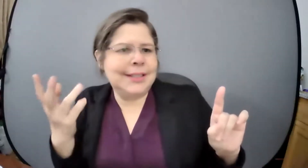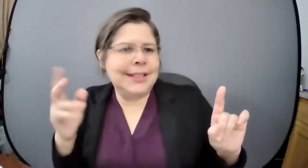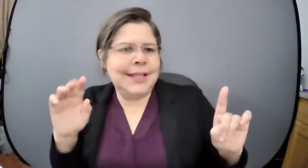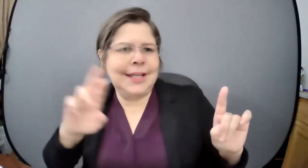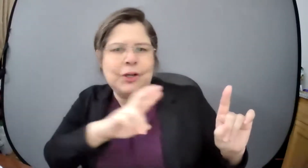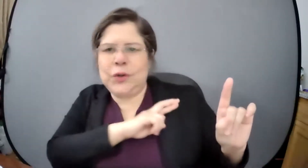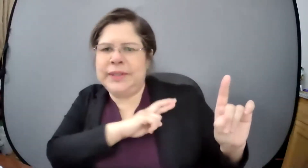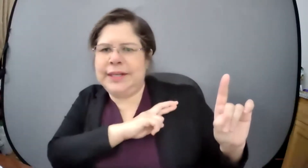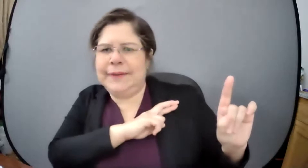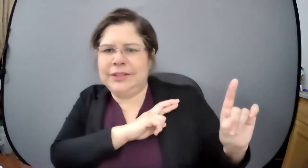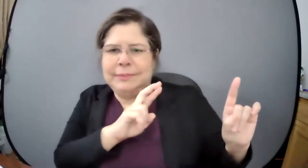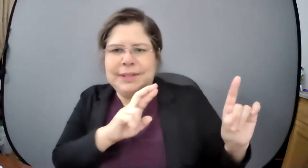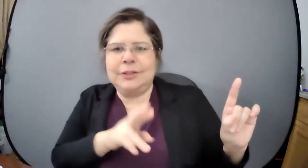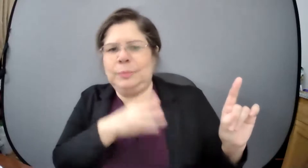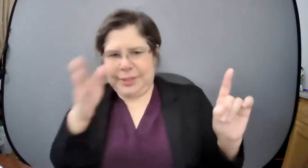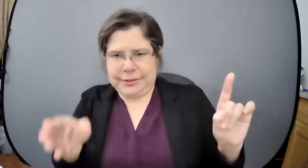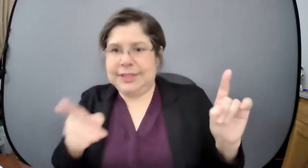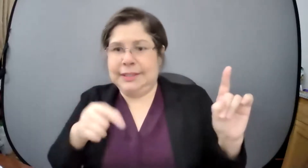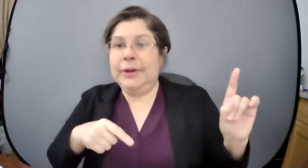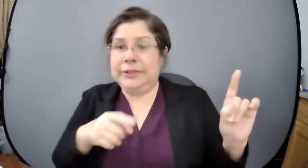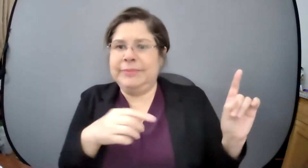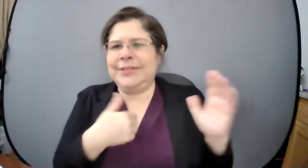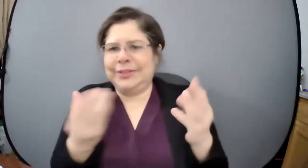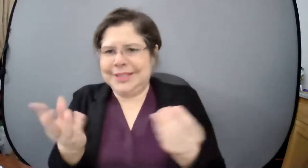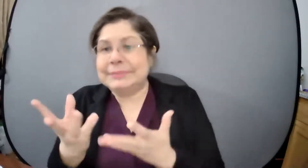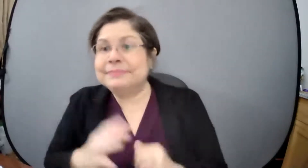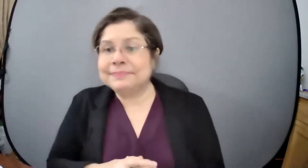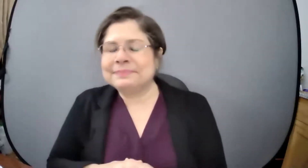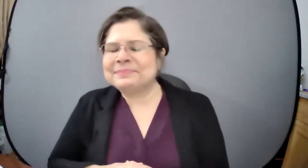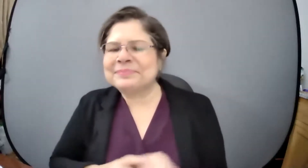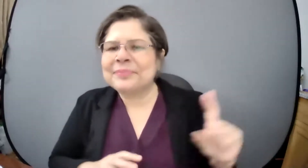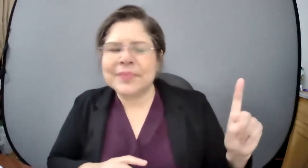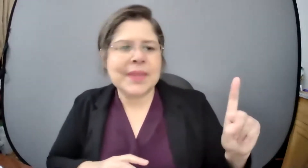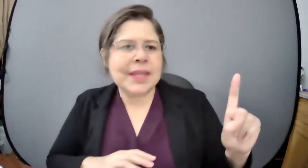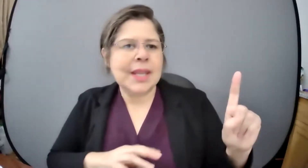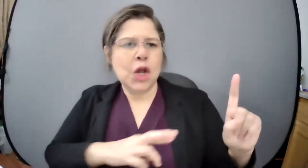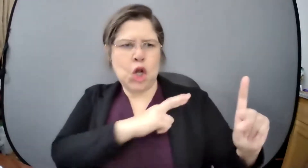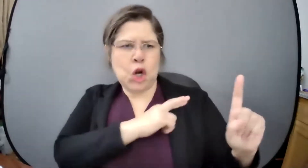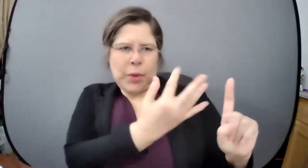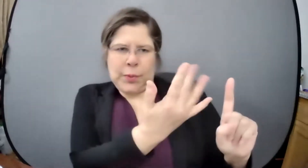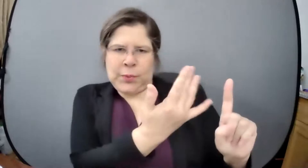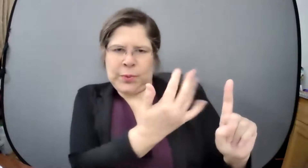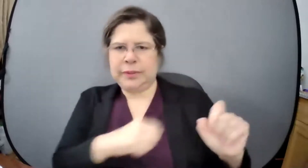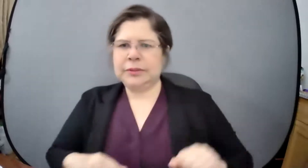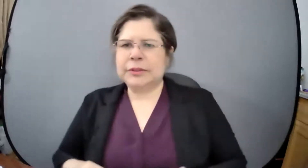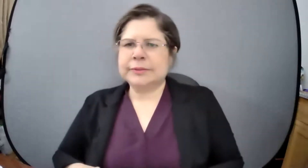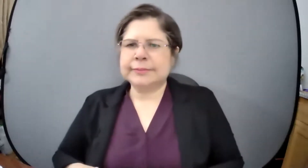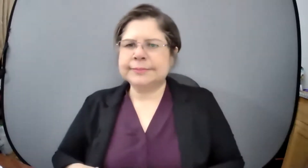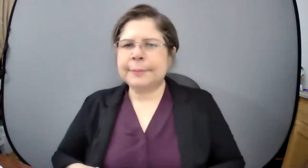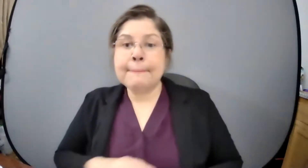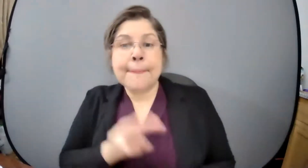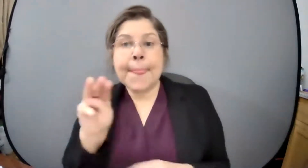igual Robert levantó la mano pero tenemos otra persona Miriam y entonces seguimos con con Roberto